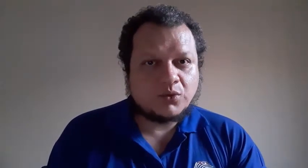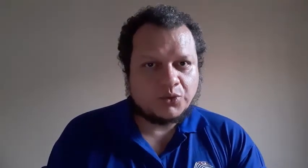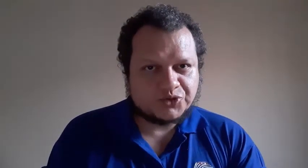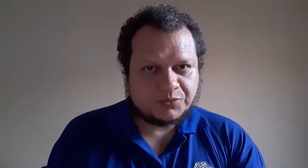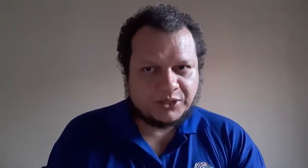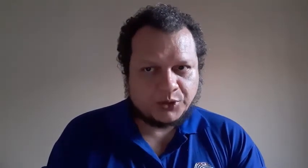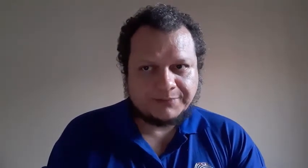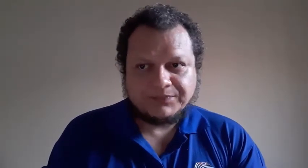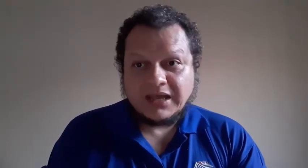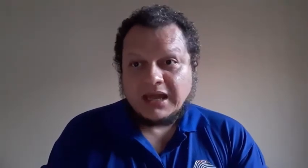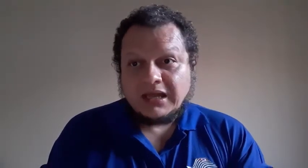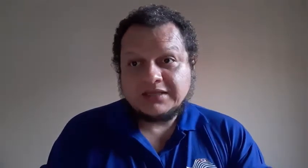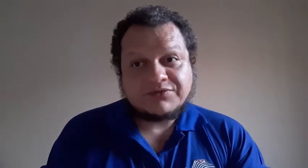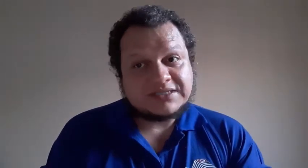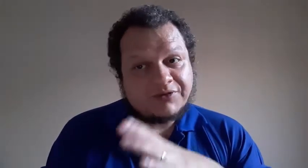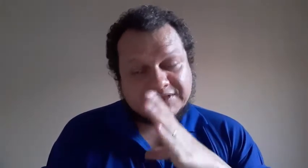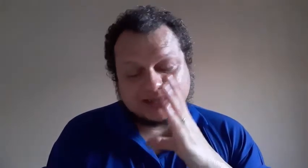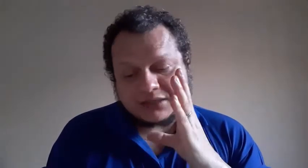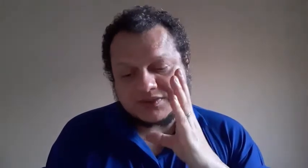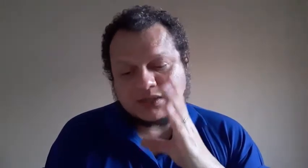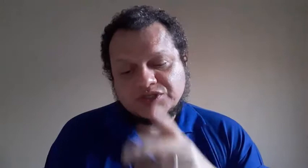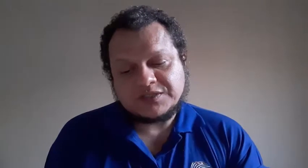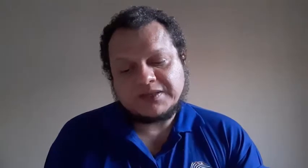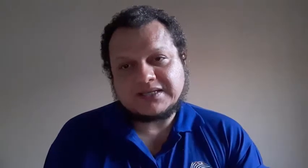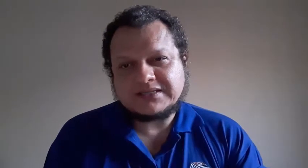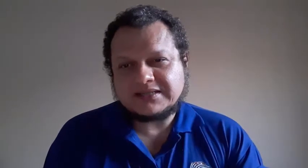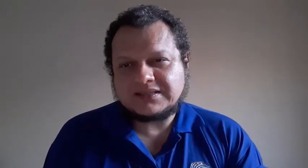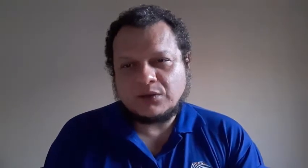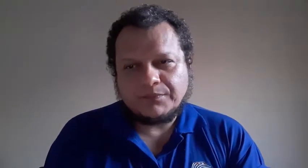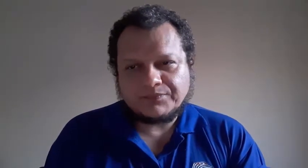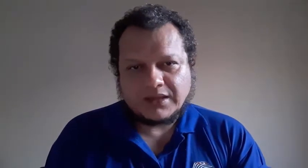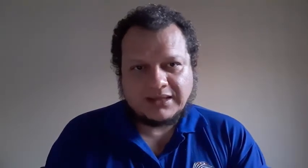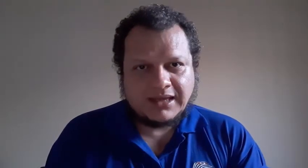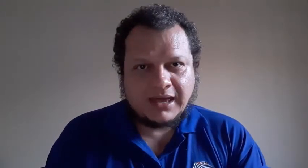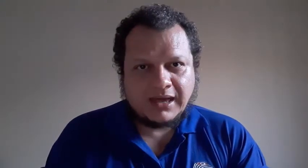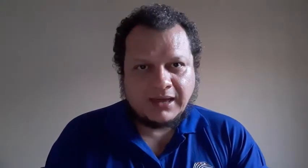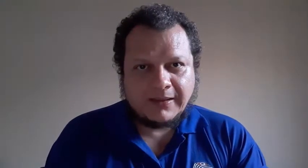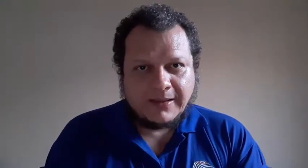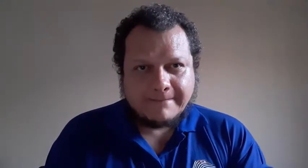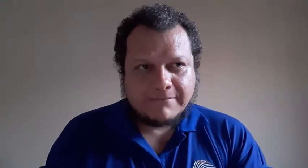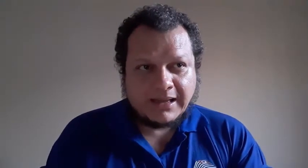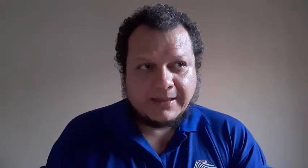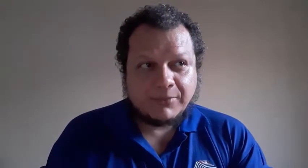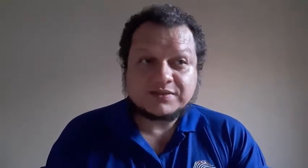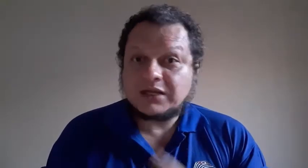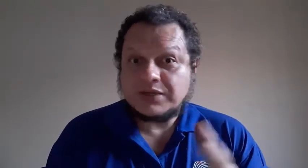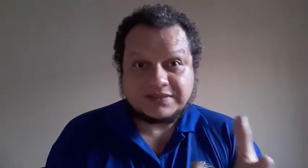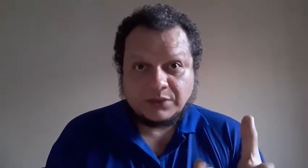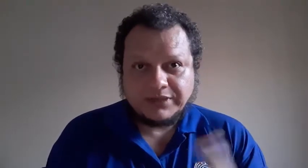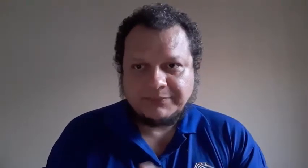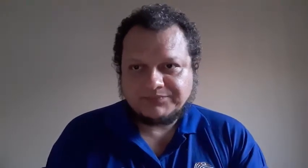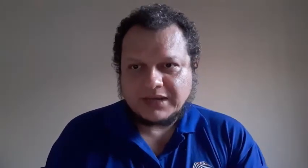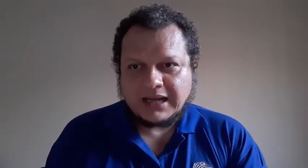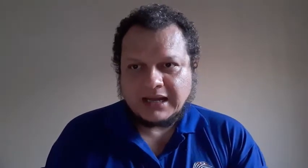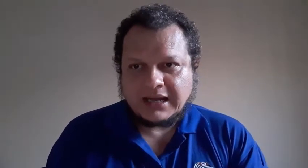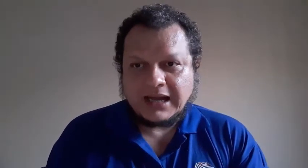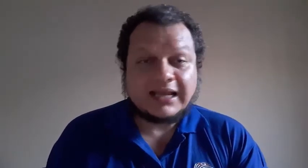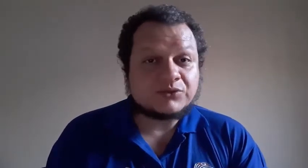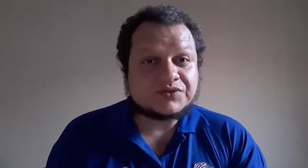curso superior. E se você for fazer tradução de especialização, que é pós-graduação, né? A lá dos